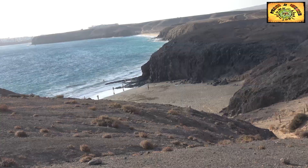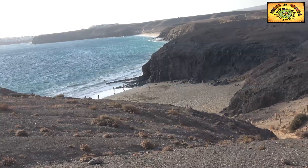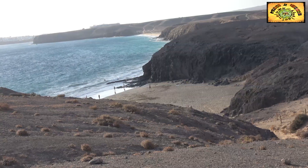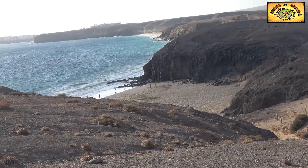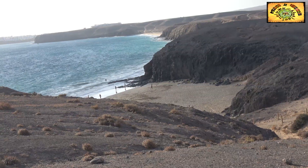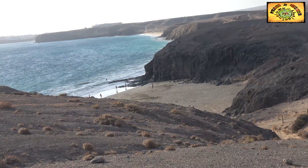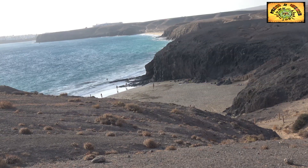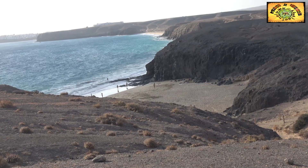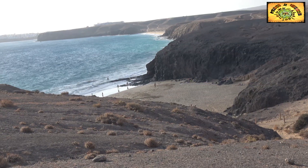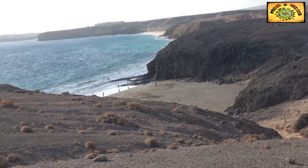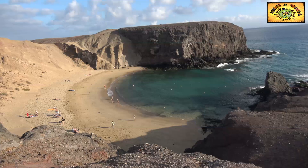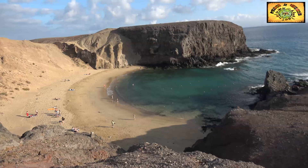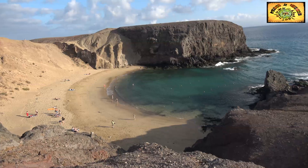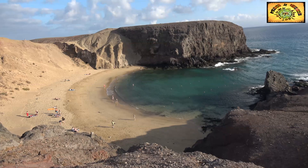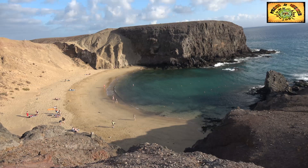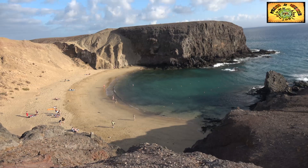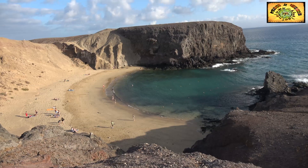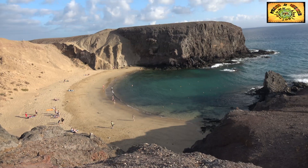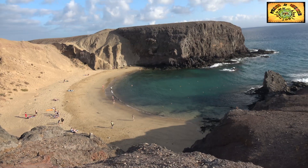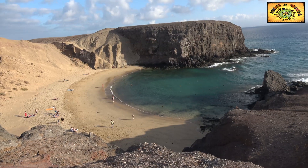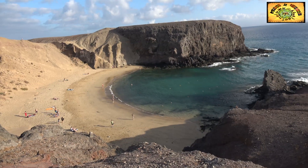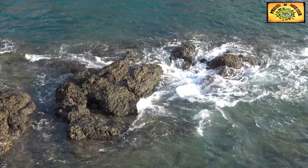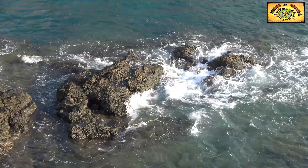conjunto de playas. Hay varias playas. Hay varias